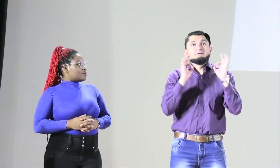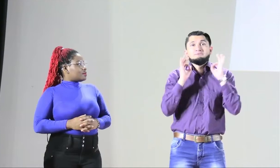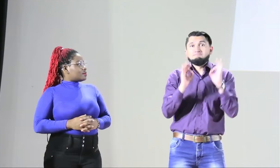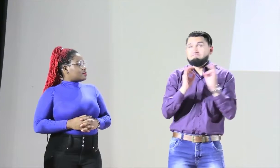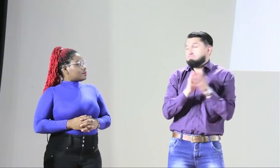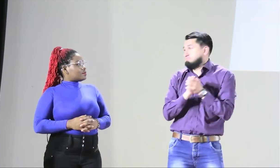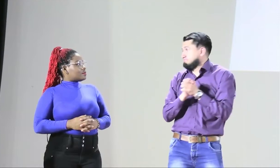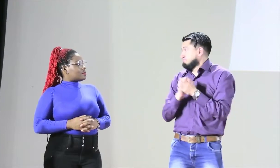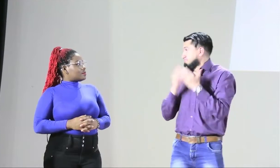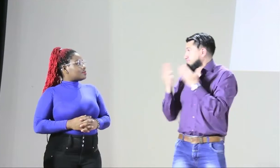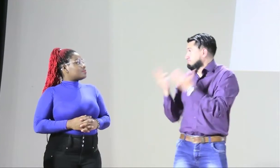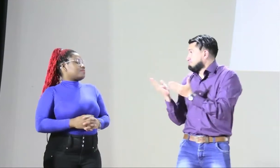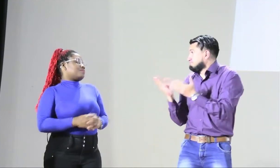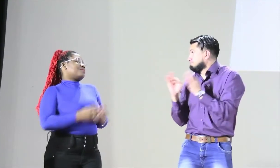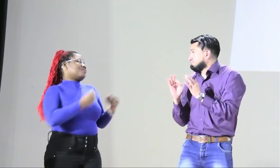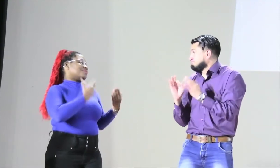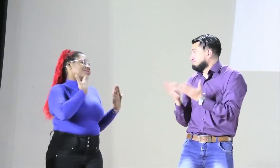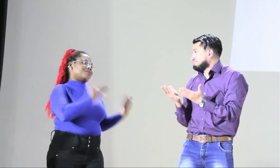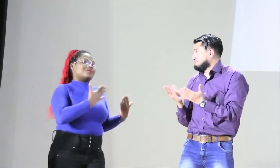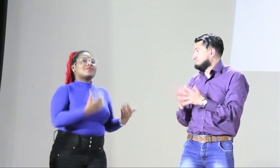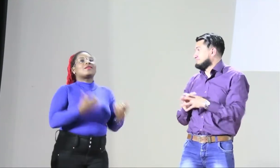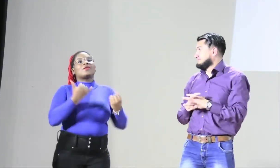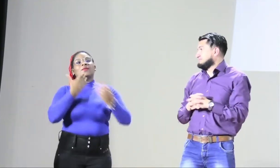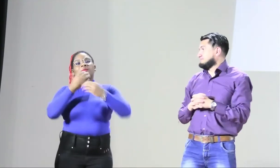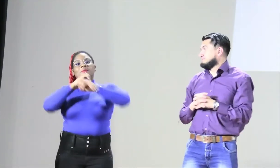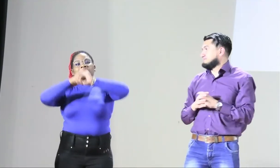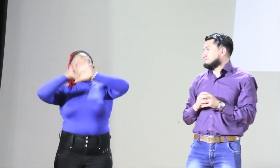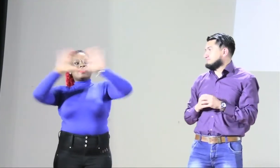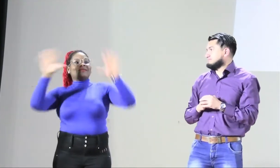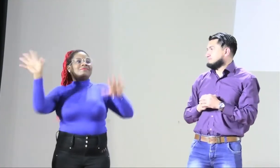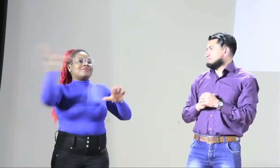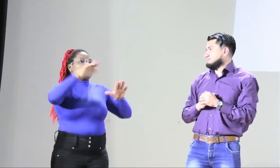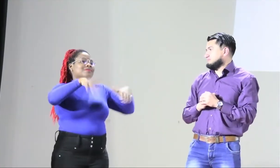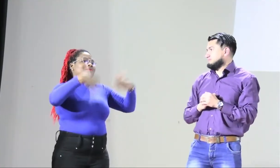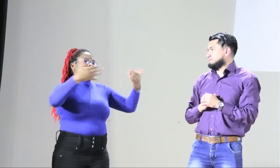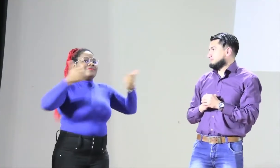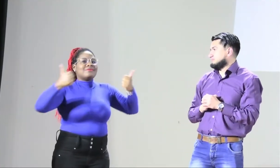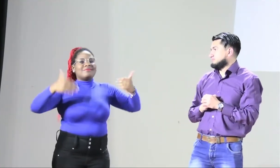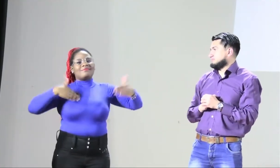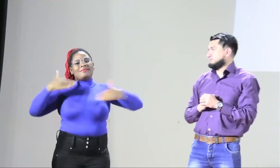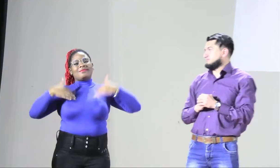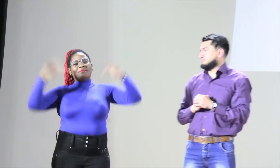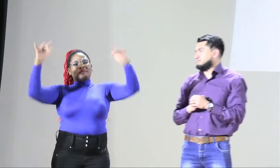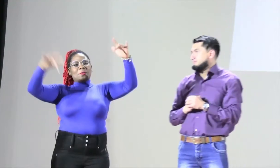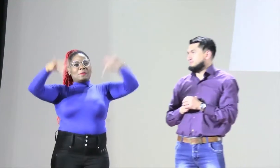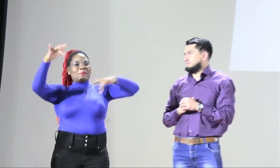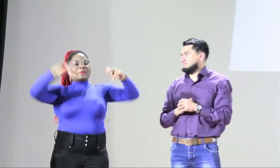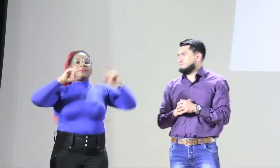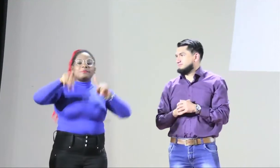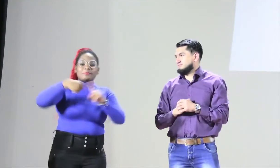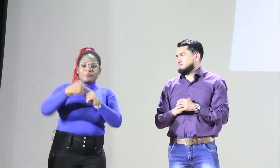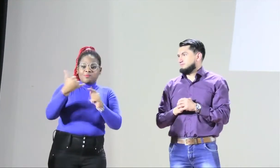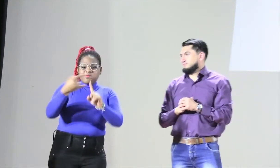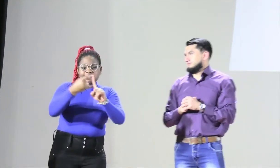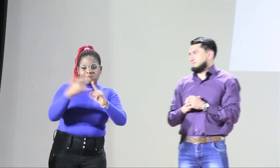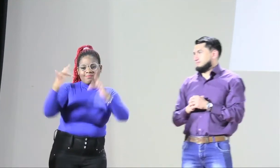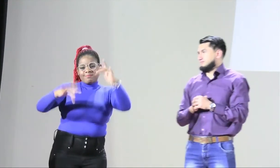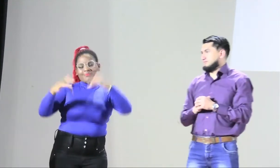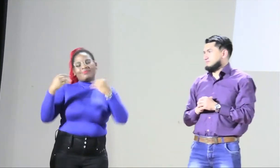FENASCOL, sean todos y todas bienvenidas. Daniela, buenos días. Muchísimas gracias. Muy buenos días a todos. Estamos muy